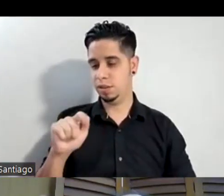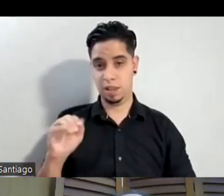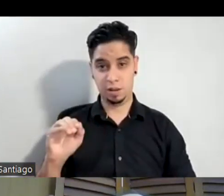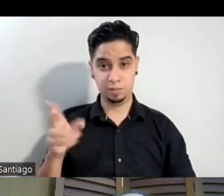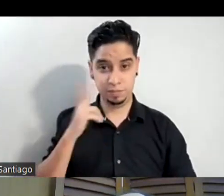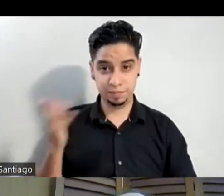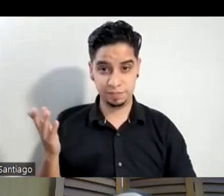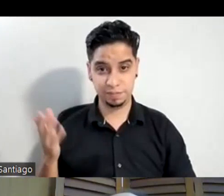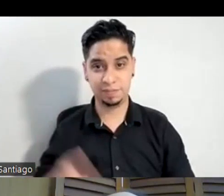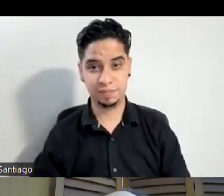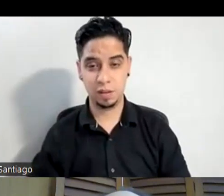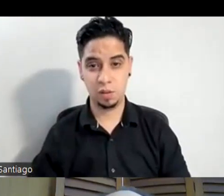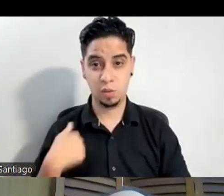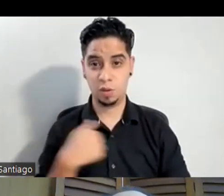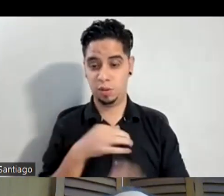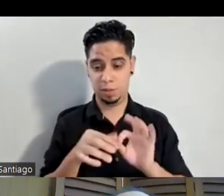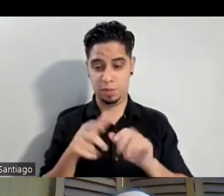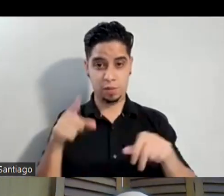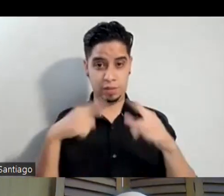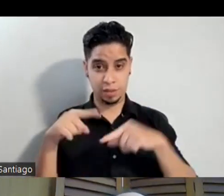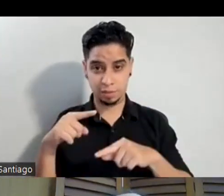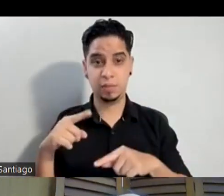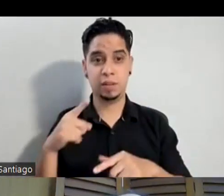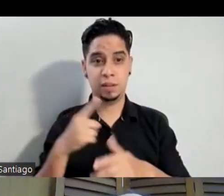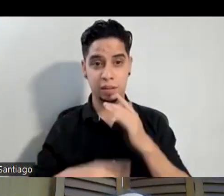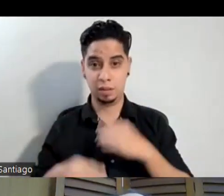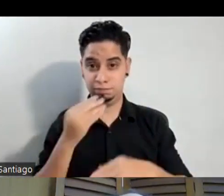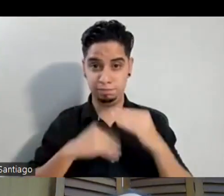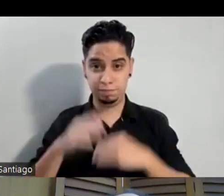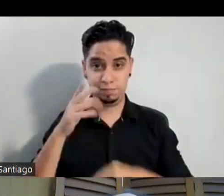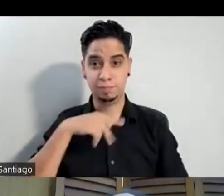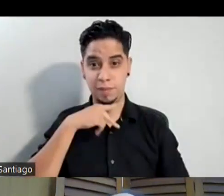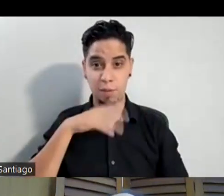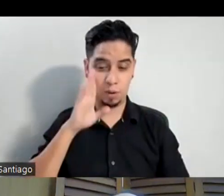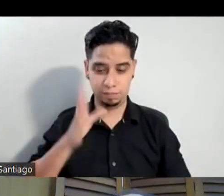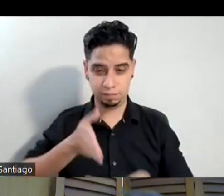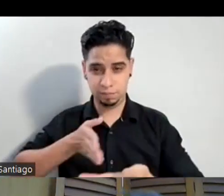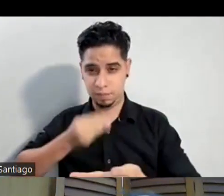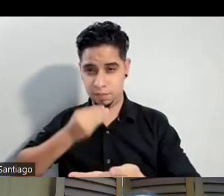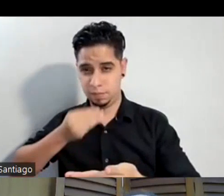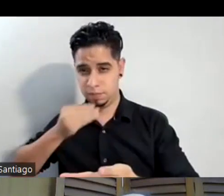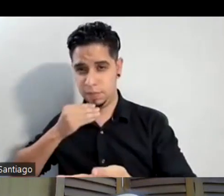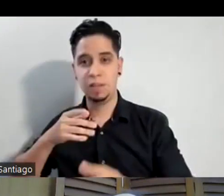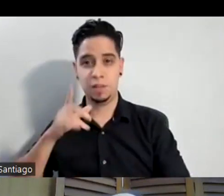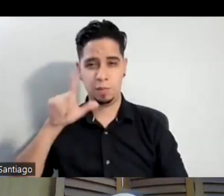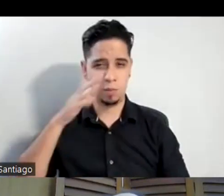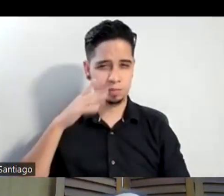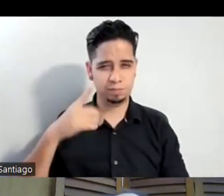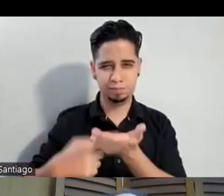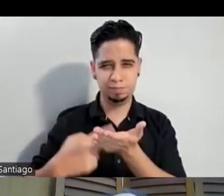Méralo ahí. Nuestro intérprete de lenguaje de señas que vas a comer mucho pavo. Bueno, eso tengo que preguntarte la semana. Yo creo